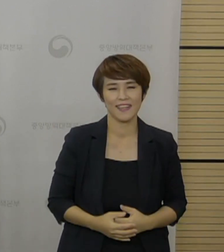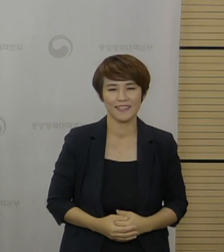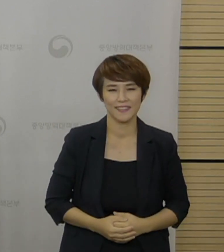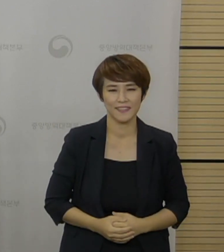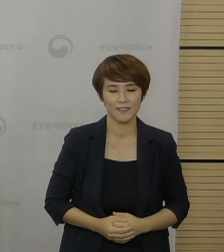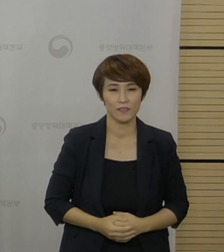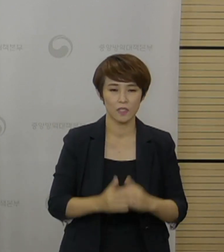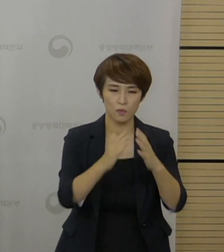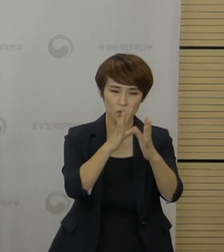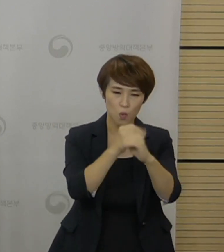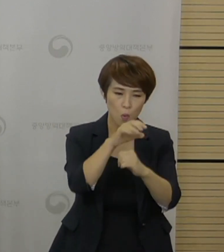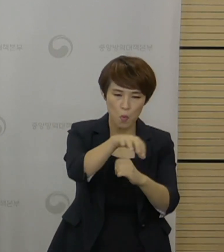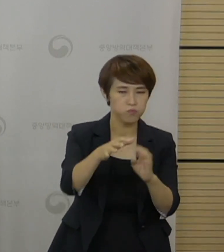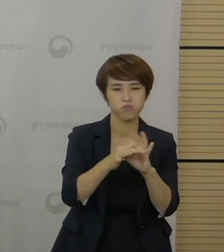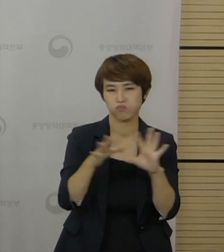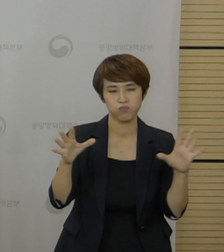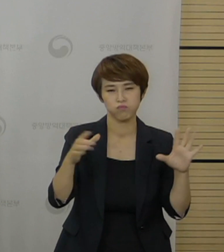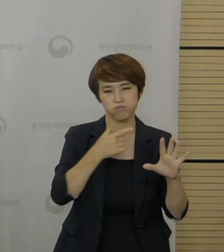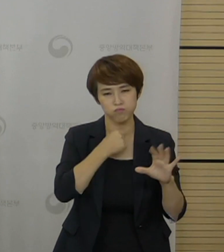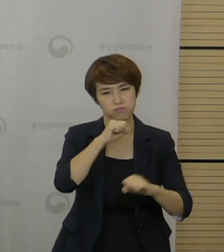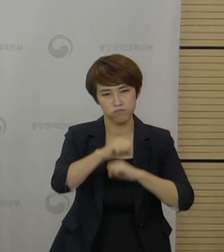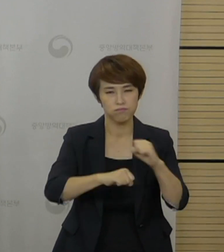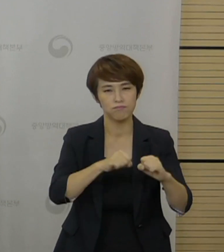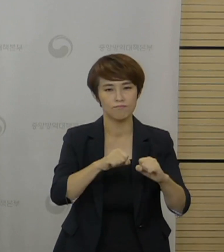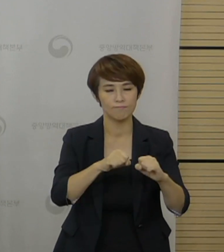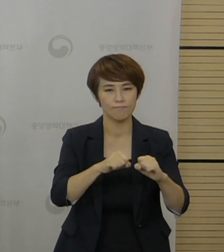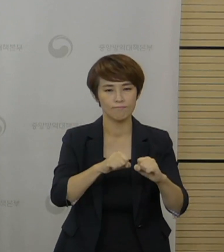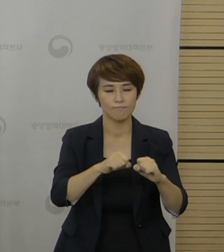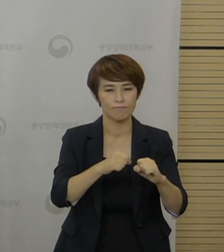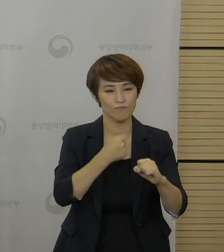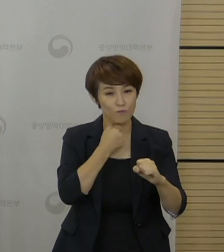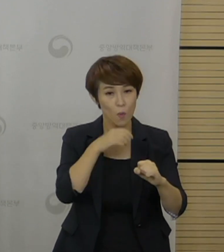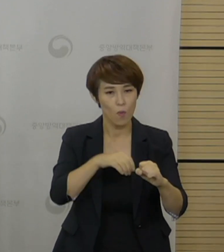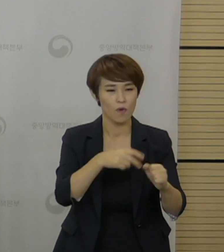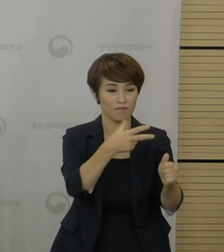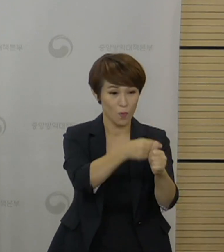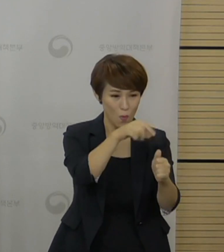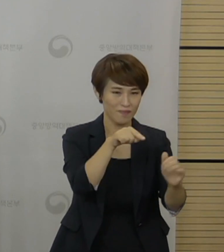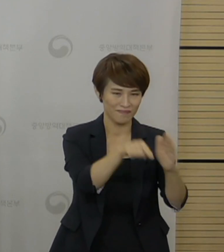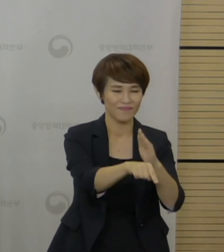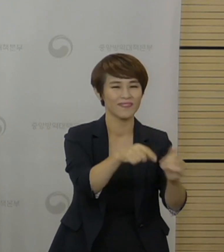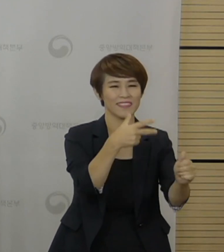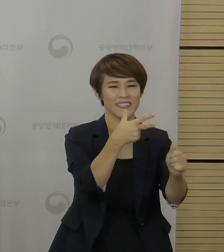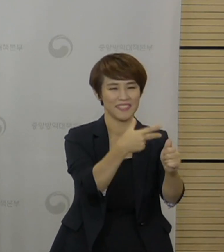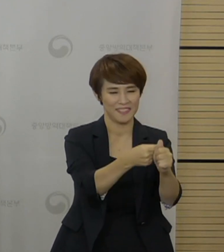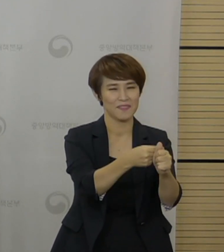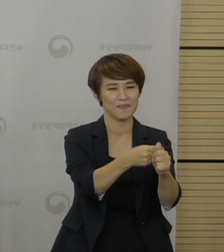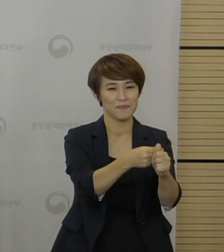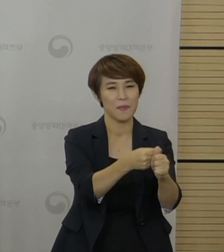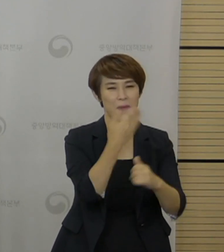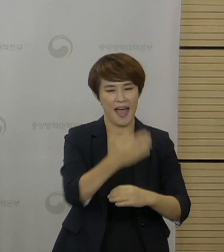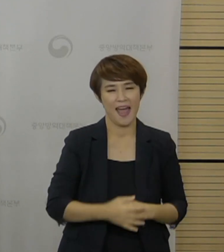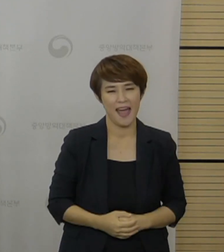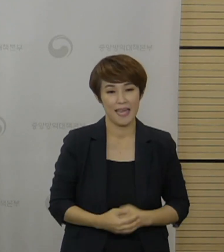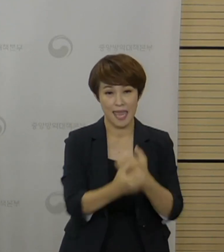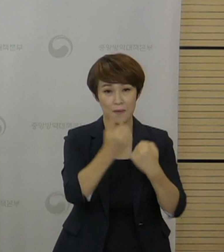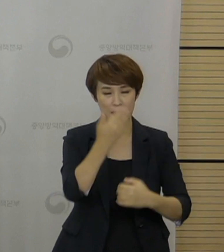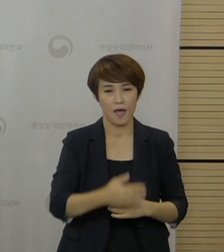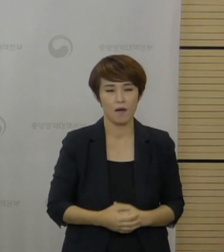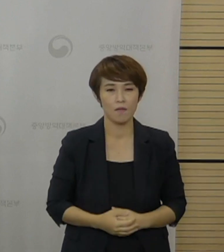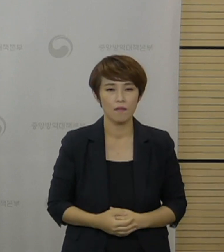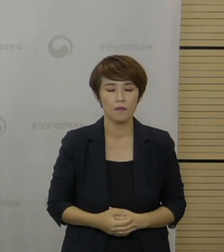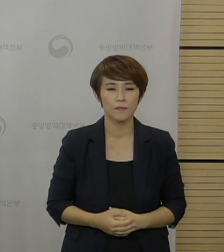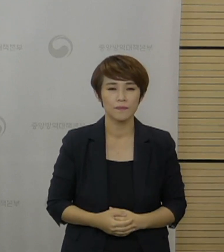주소지와 관계없이 예방접종센터를 선택해서 예약하실 수 있으십니다. 그동안 대상자 재조사에도